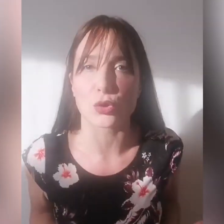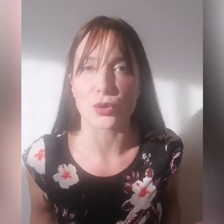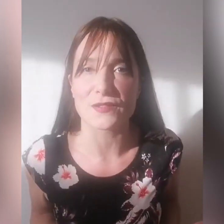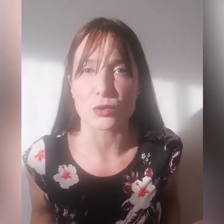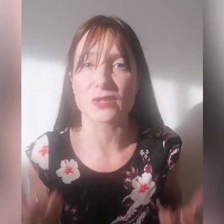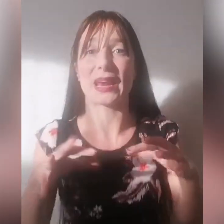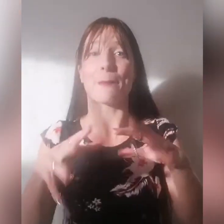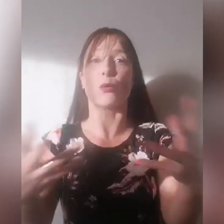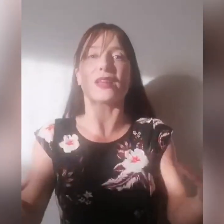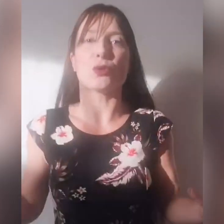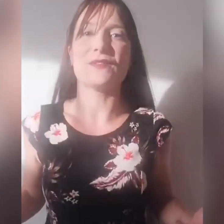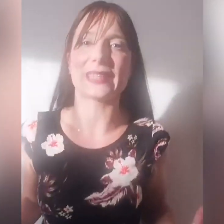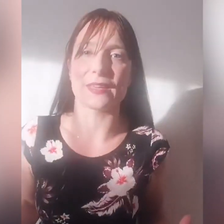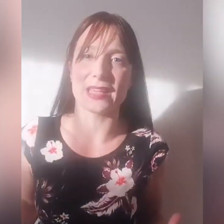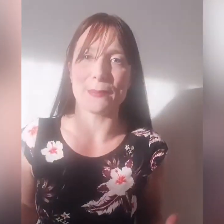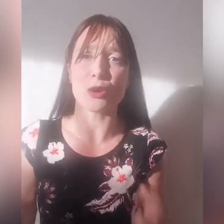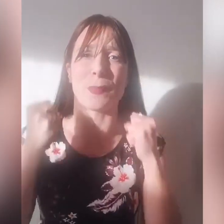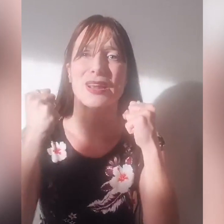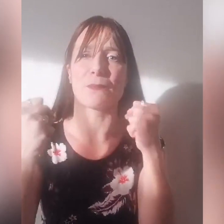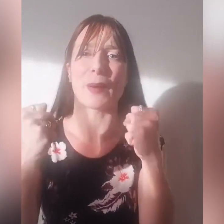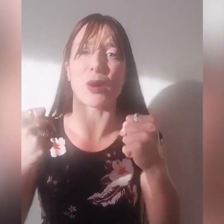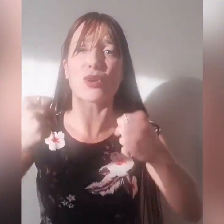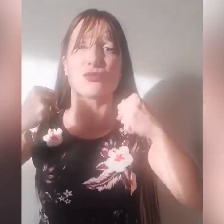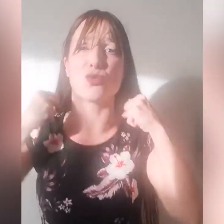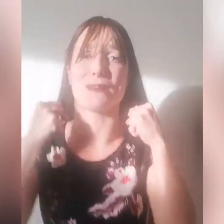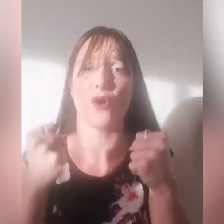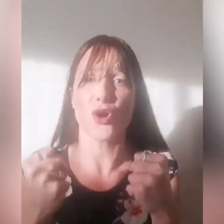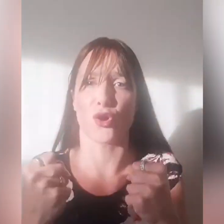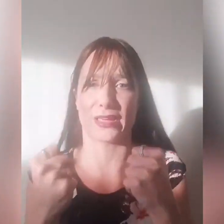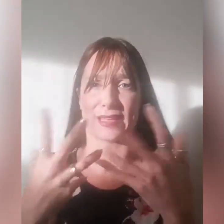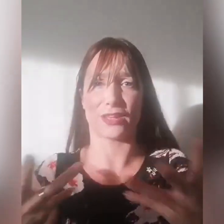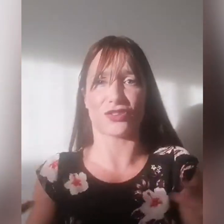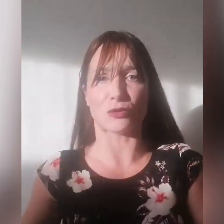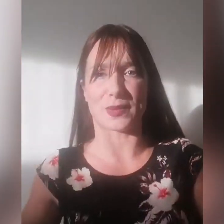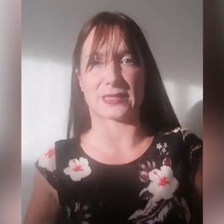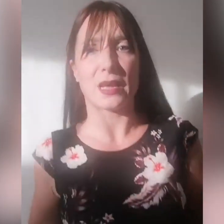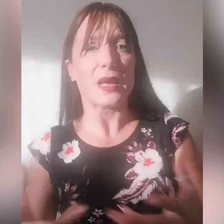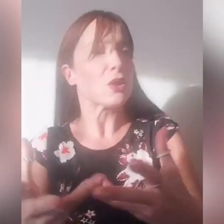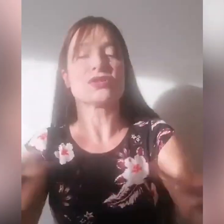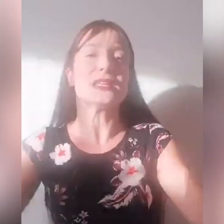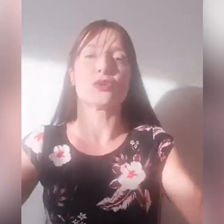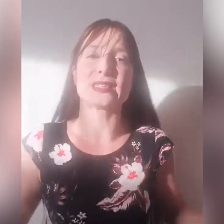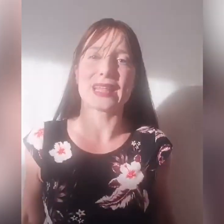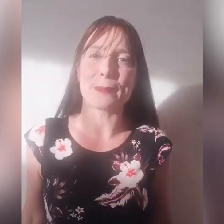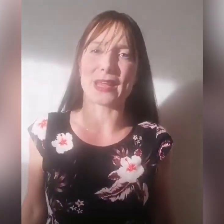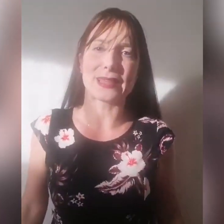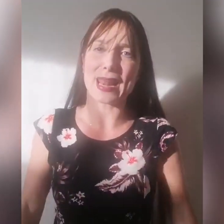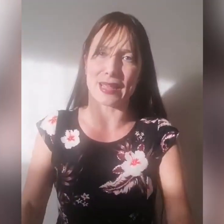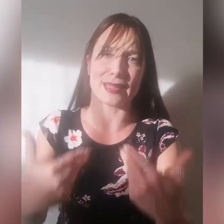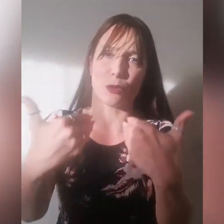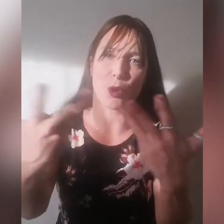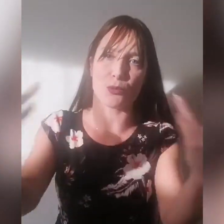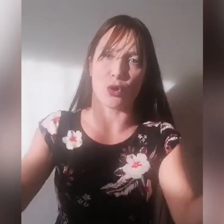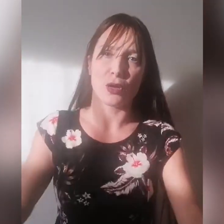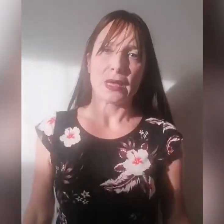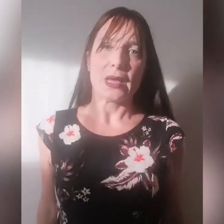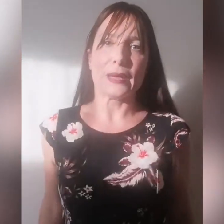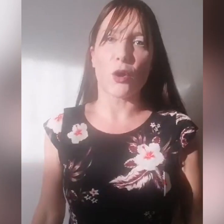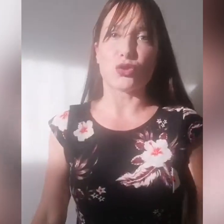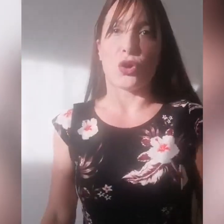coronavirus, per la paura di una vita che viene meno, per la paura di un lavoro che ti ha lasciato così col sedere per terra, detto proprio in modo